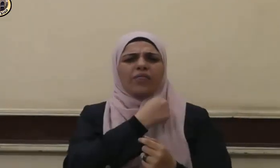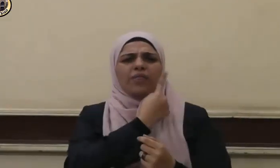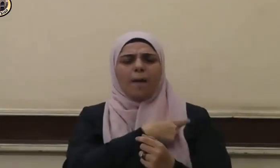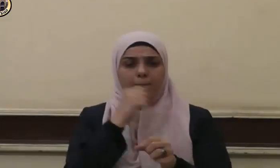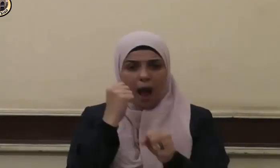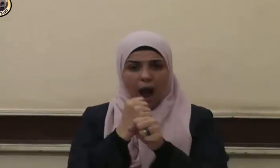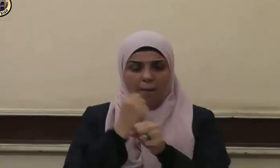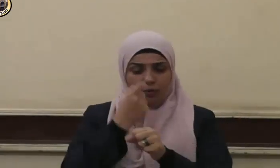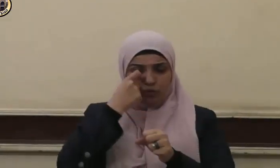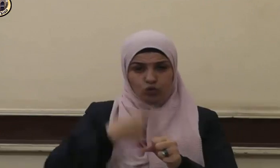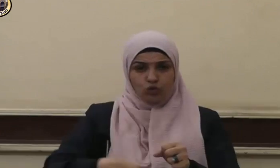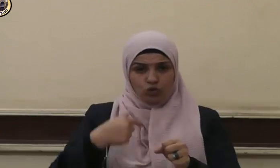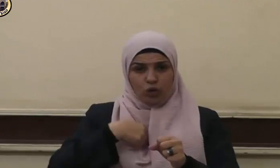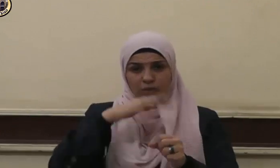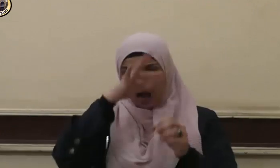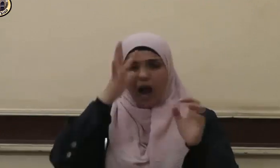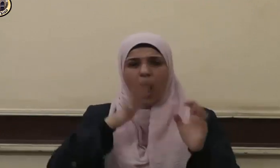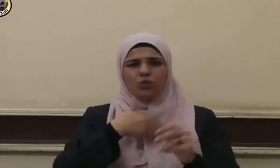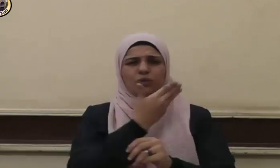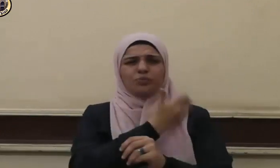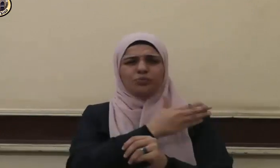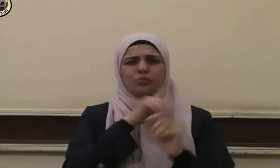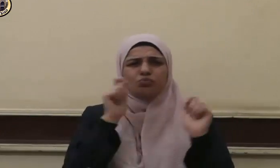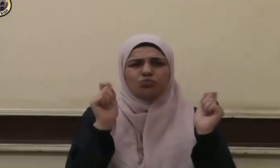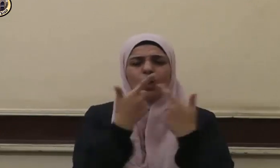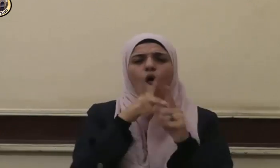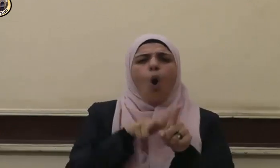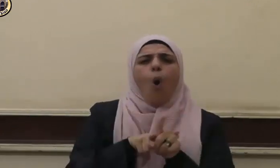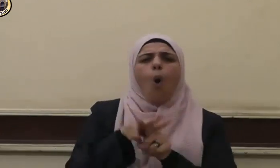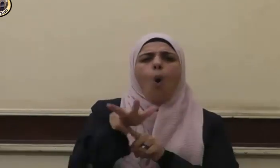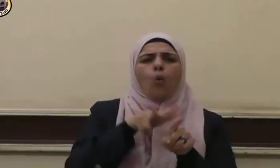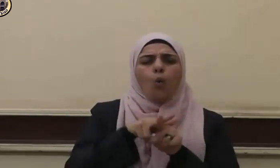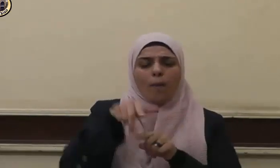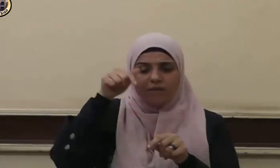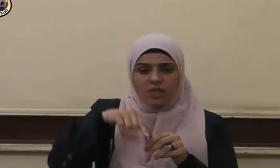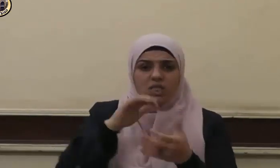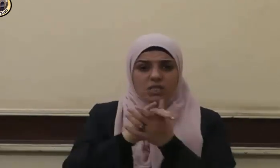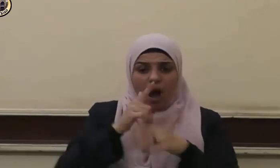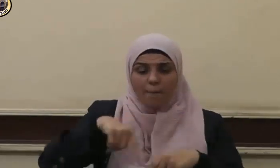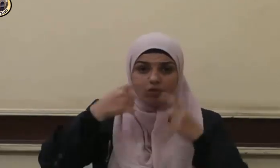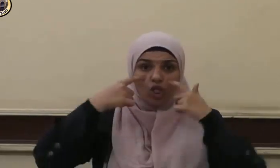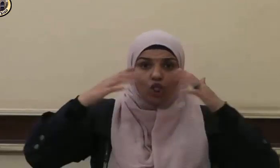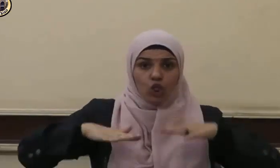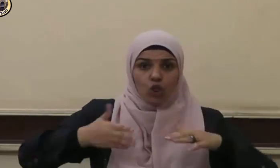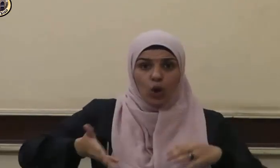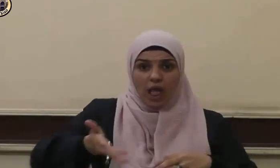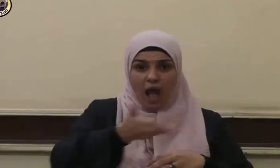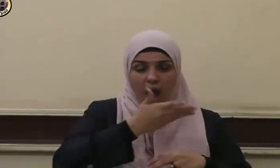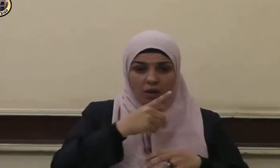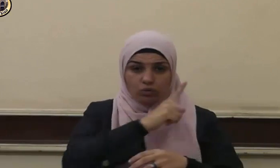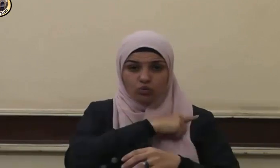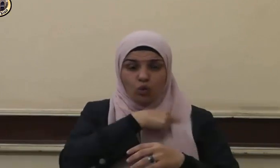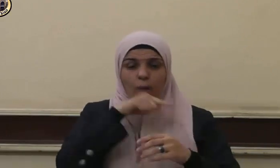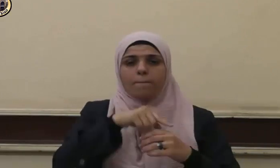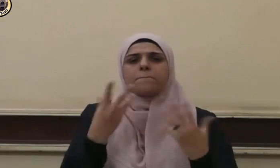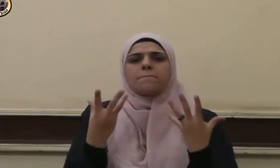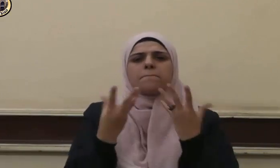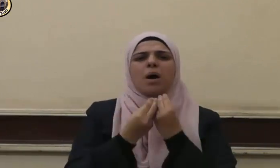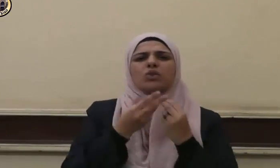أحرى أن يعجل الله العقوبة لصاحبه في الدنيا مع ما